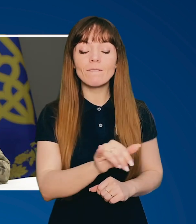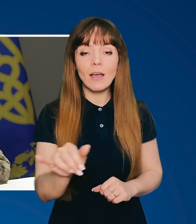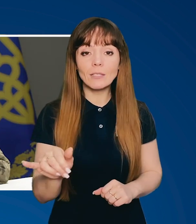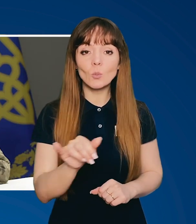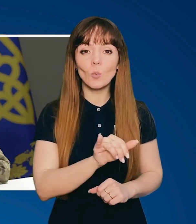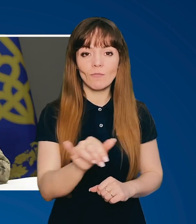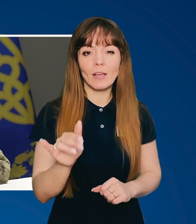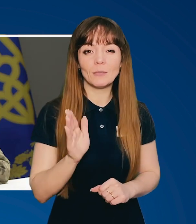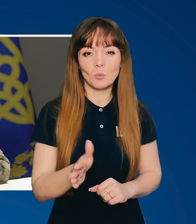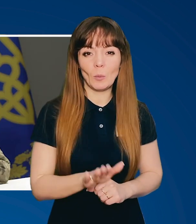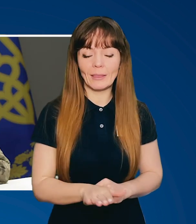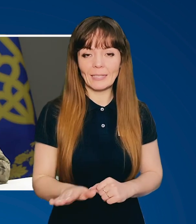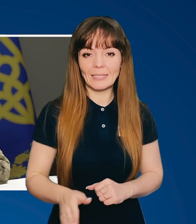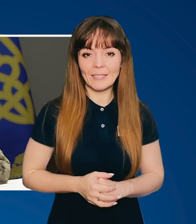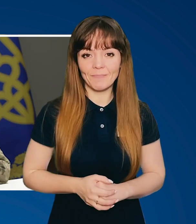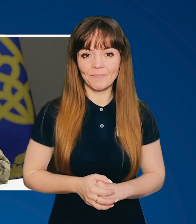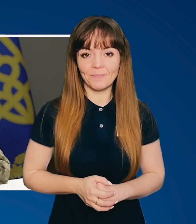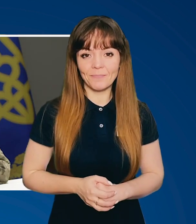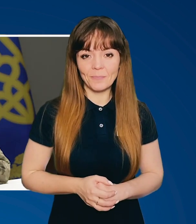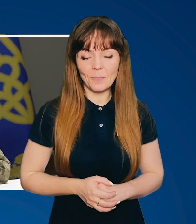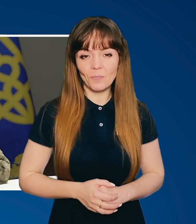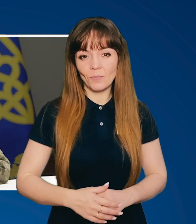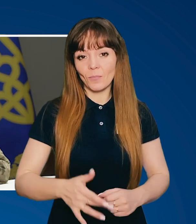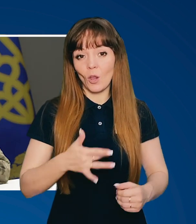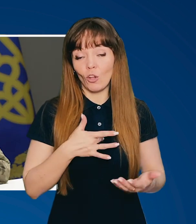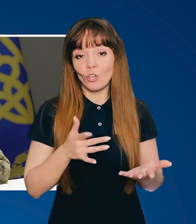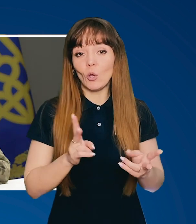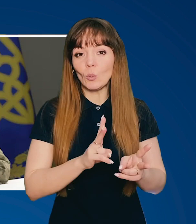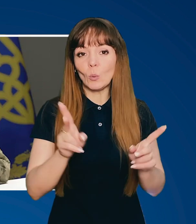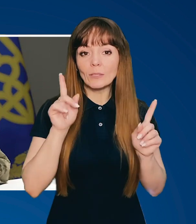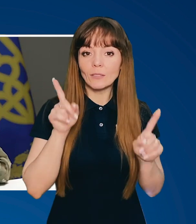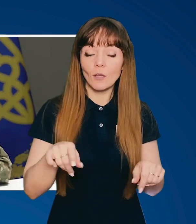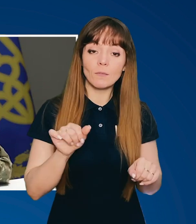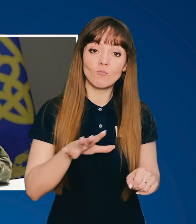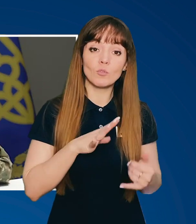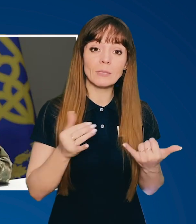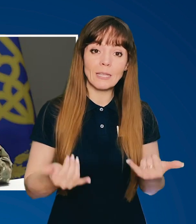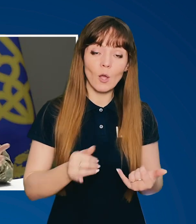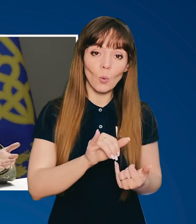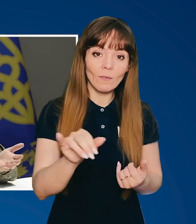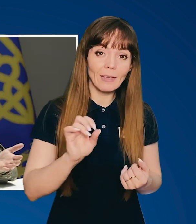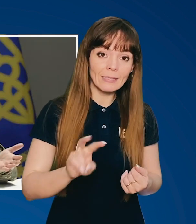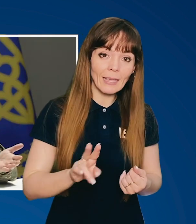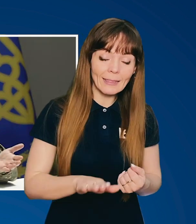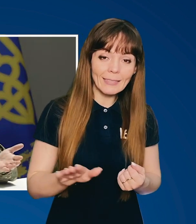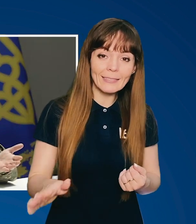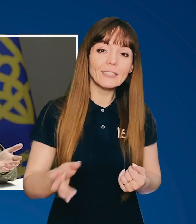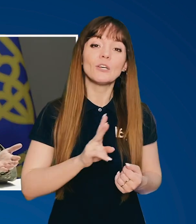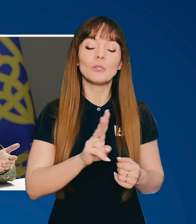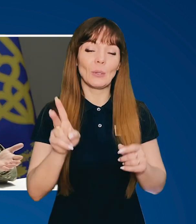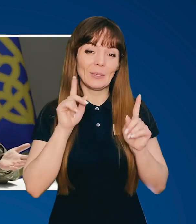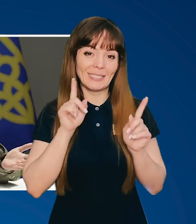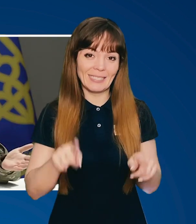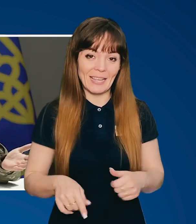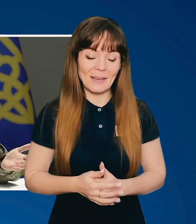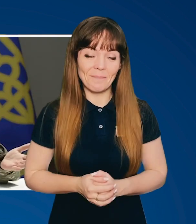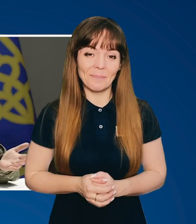будуть діти. Хоча хто знає, може зараз у вас є діти, хто знає,